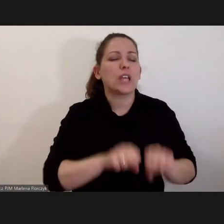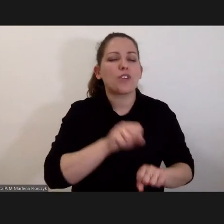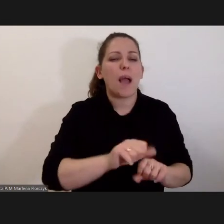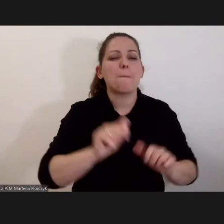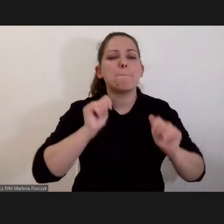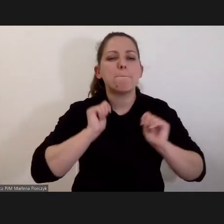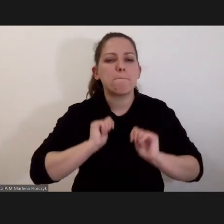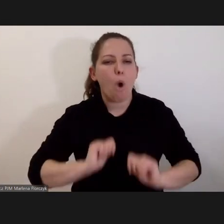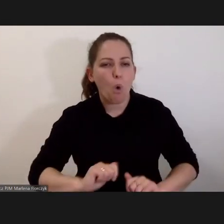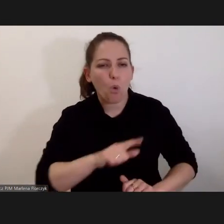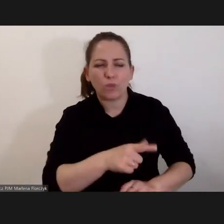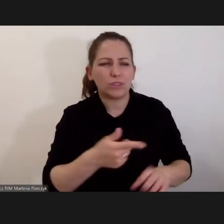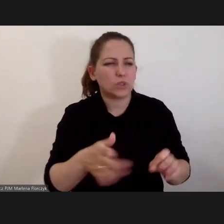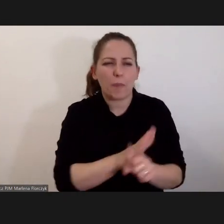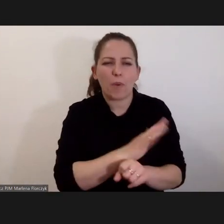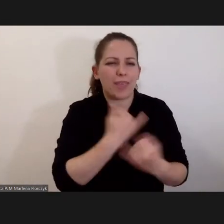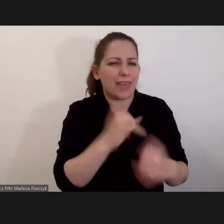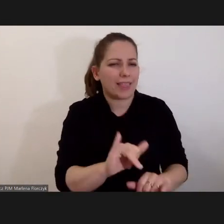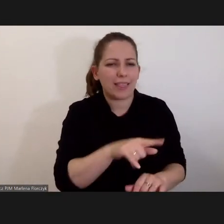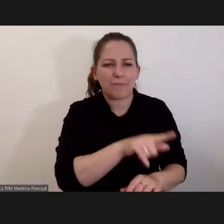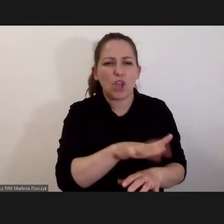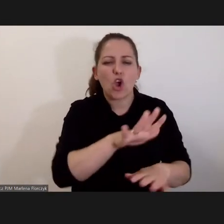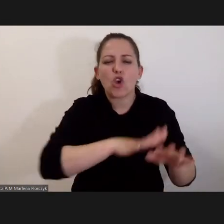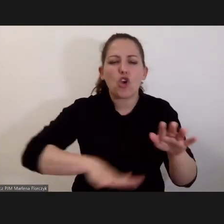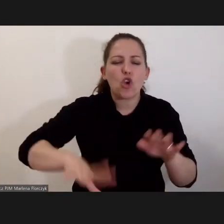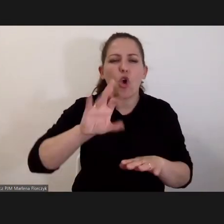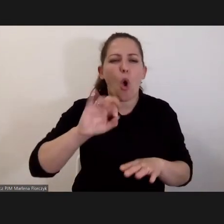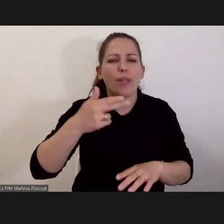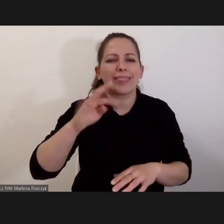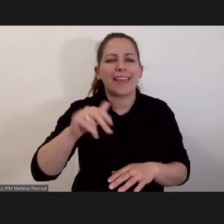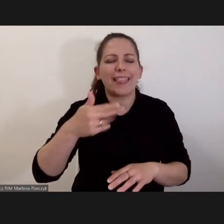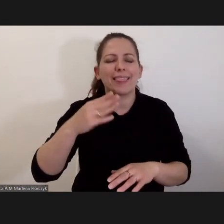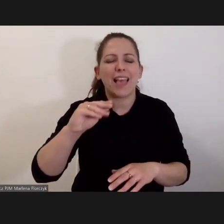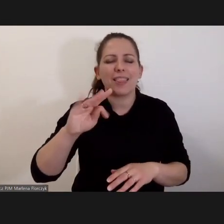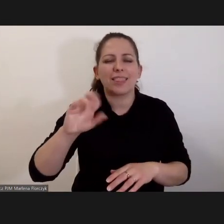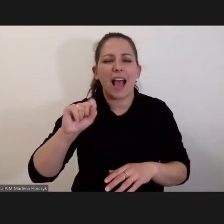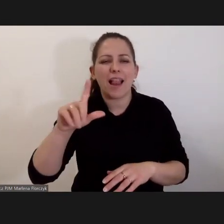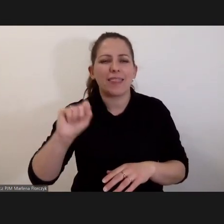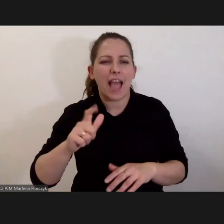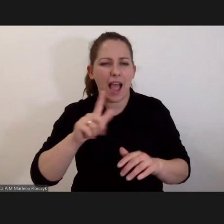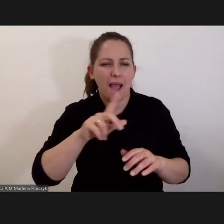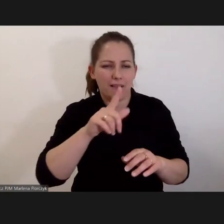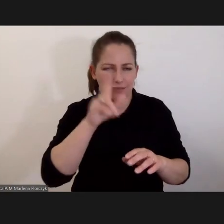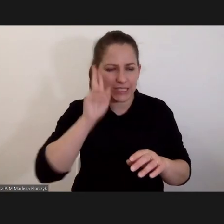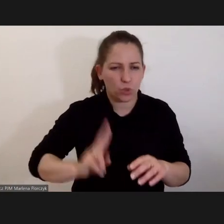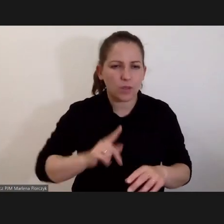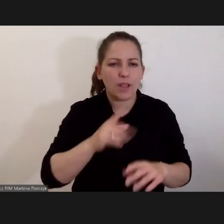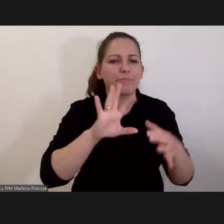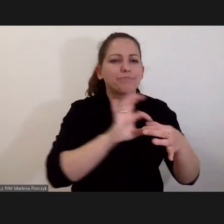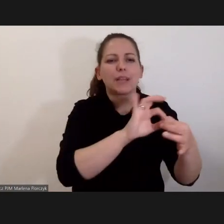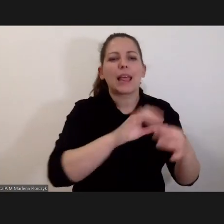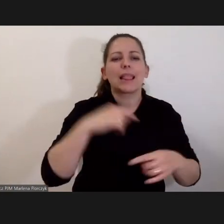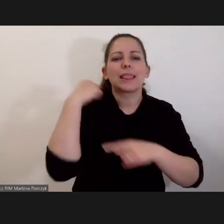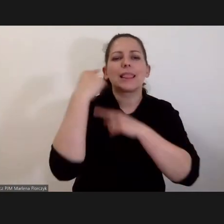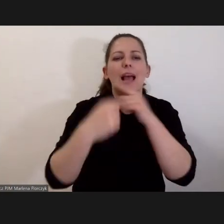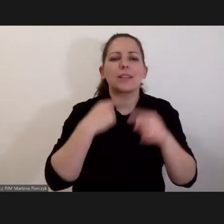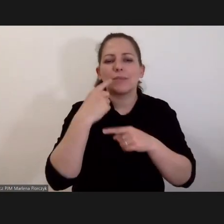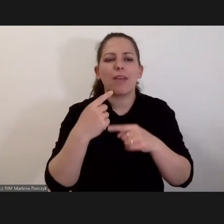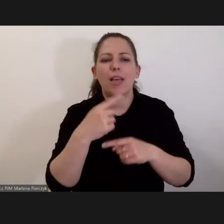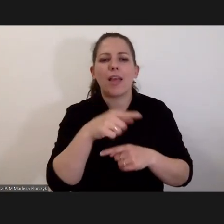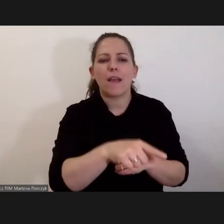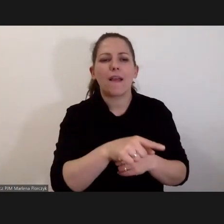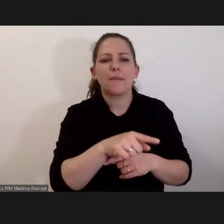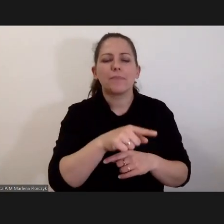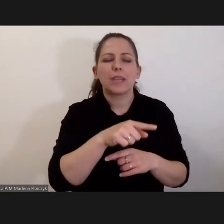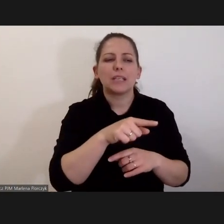wyrosła na zupełnie innym gruncie. To jest kontynentalna instytucja, która odwołuje się do tradycji nieprofesjonalnego